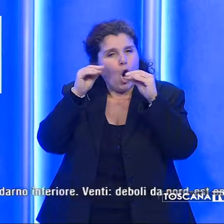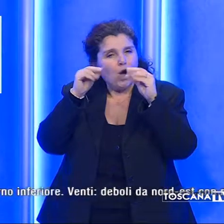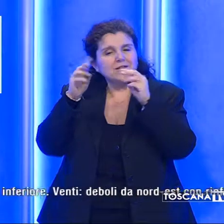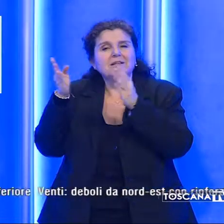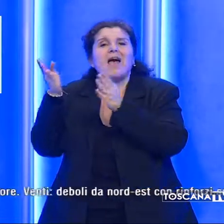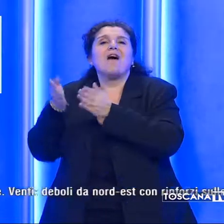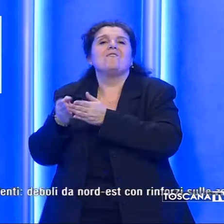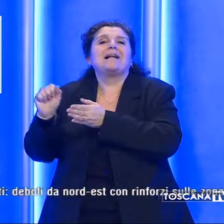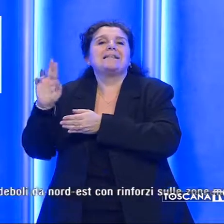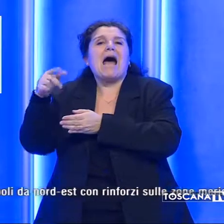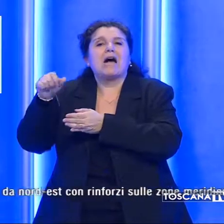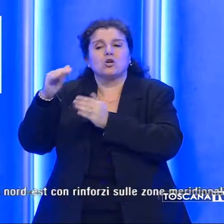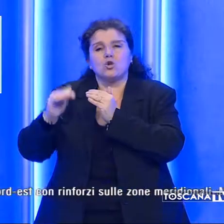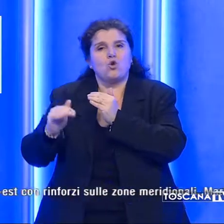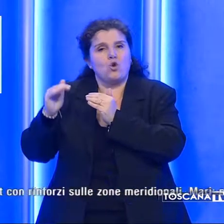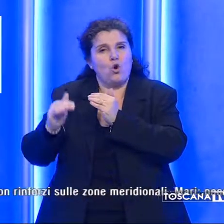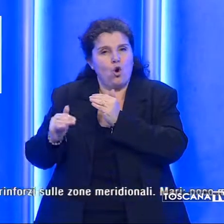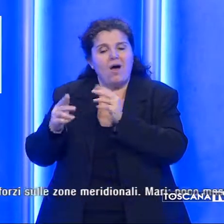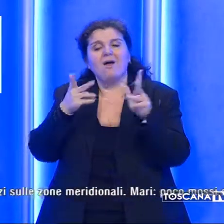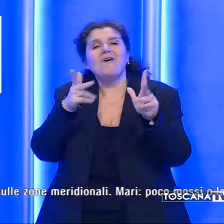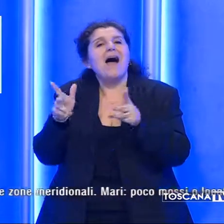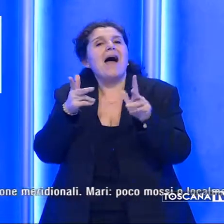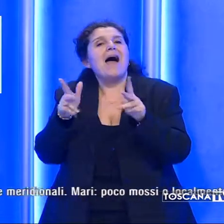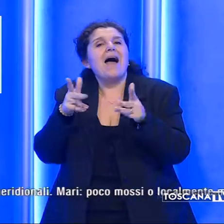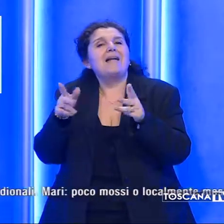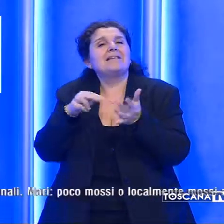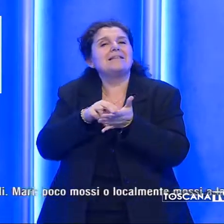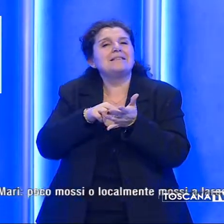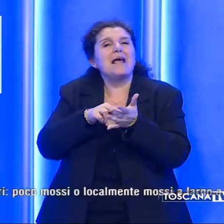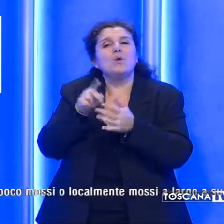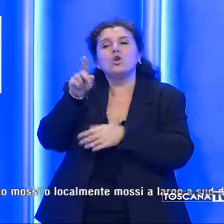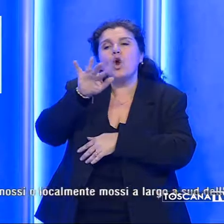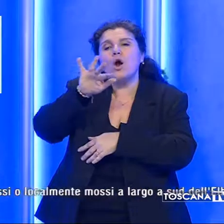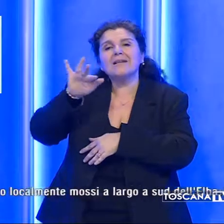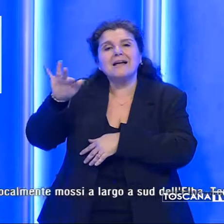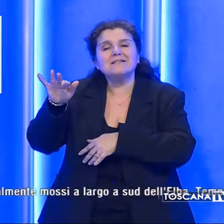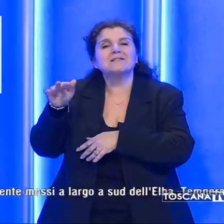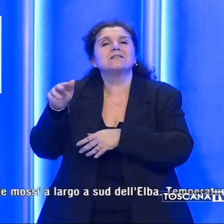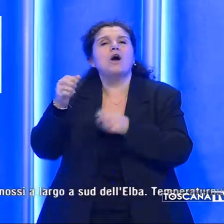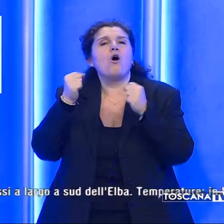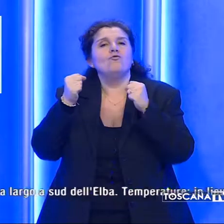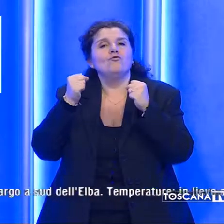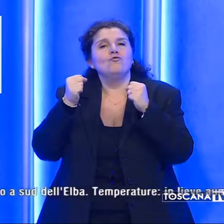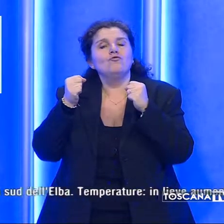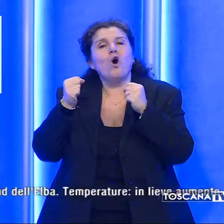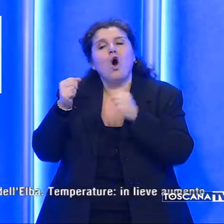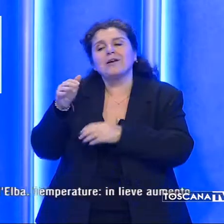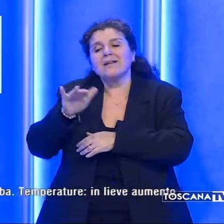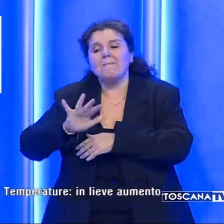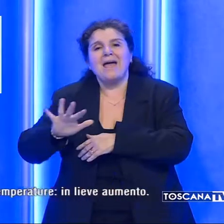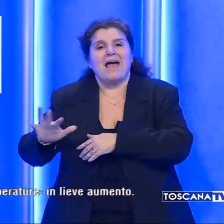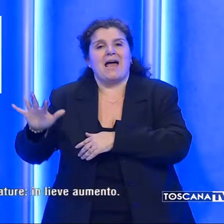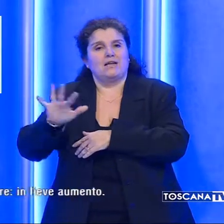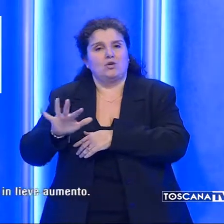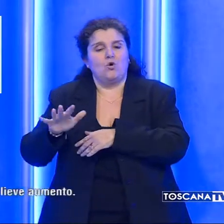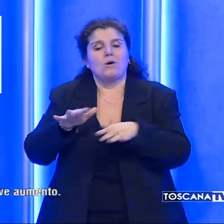Valdarno inferiore. Venti deboli da nord-est con rinforzi sulle zone meridionali.